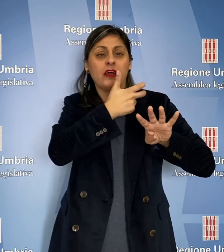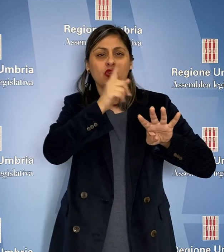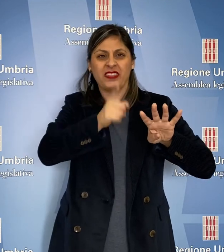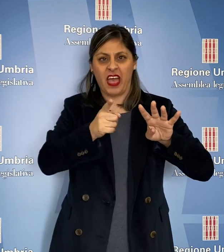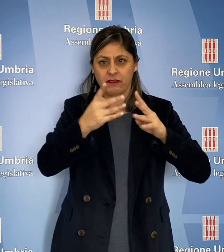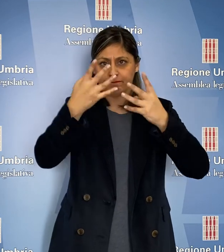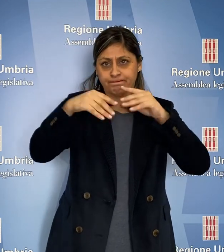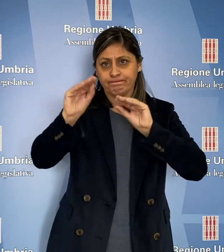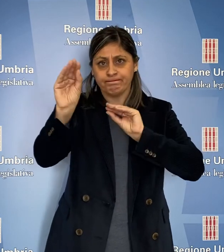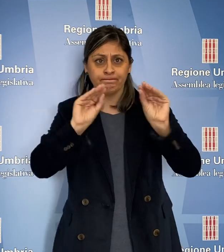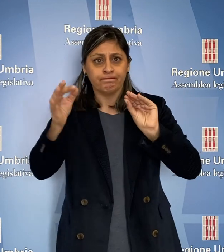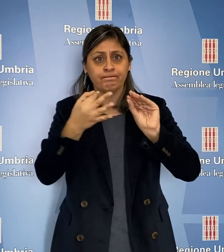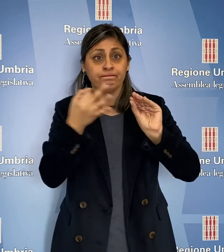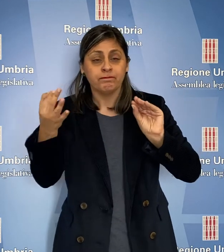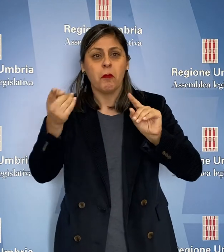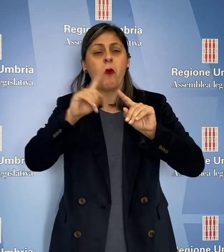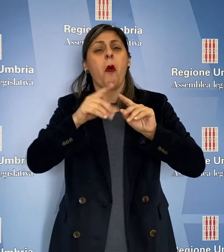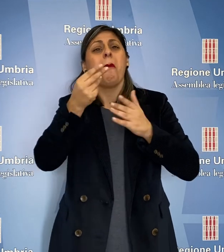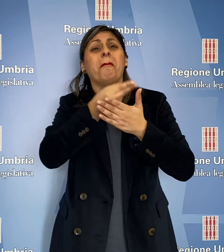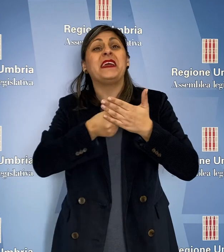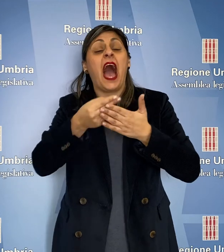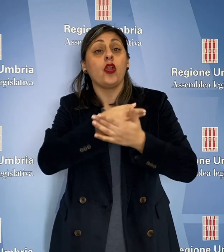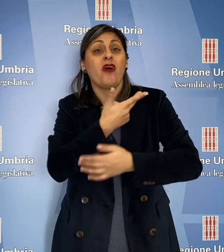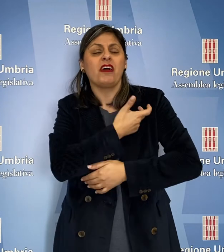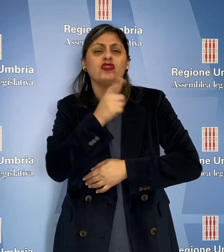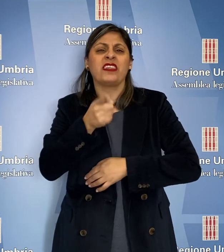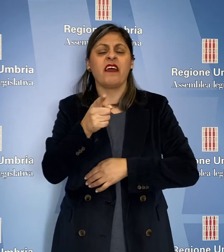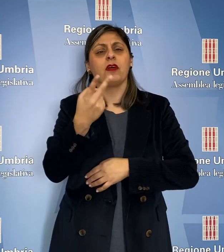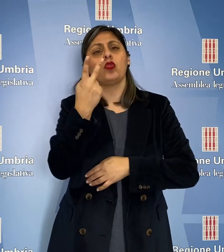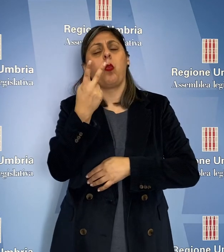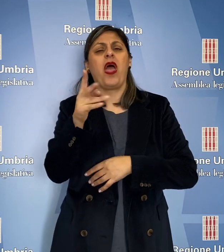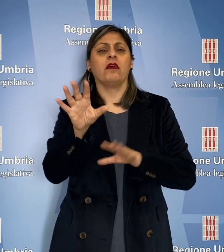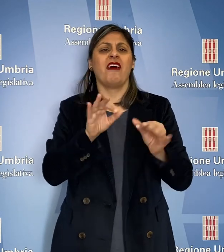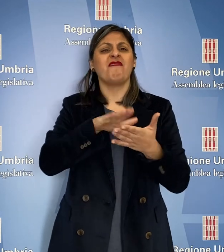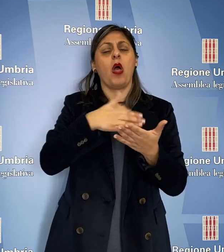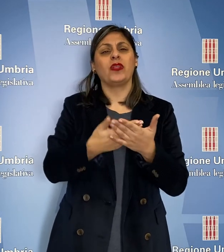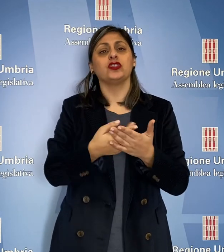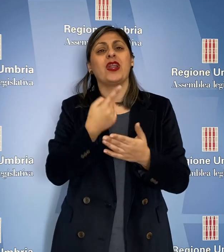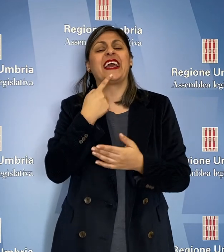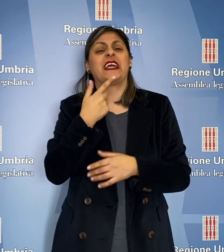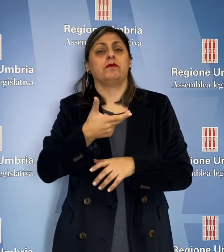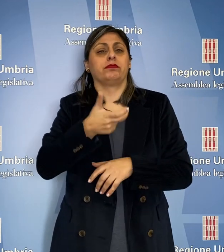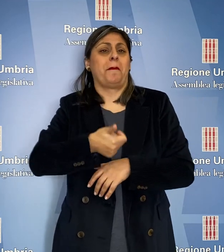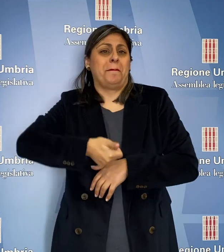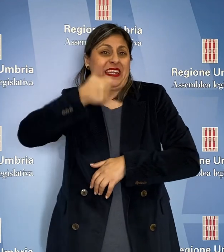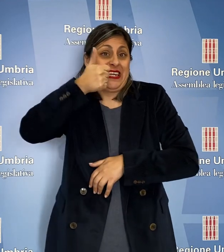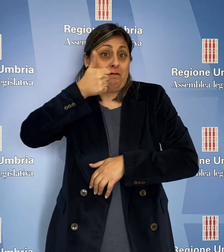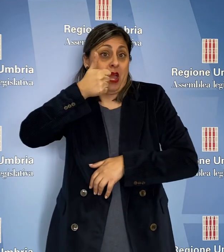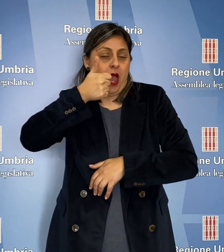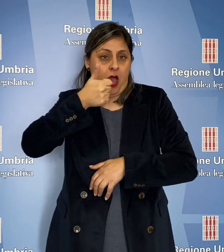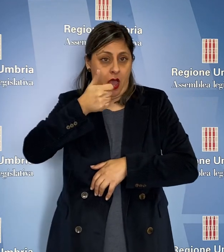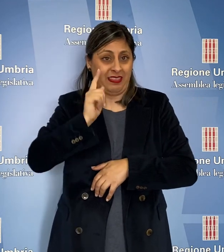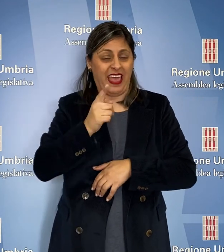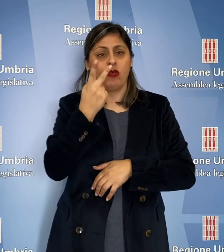rimodulare il piano vaccini introducendo un doppio criterio di valutazione per le categorie da vaccinare in via prioritaria,